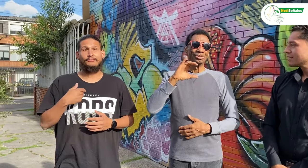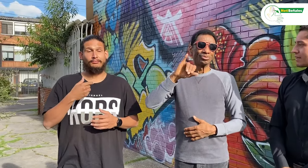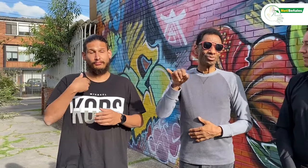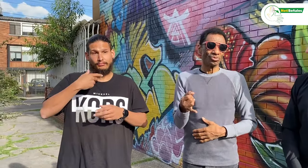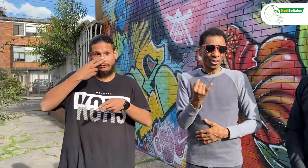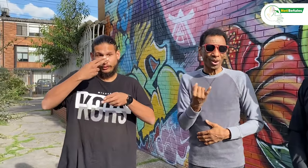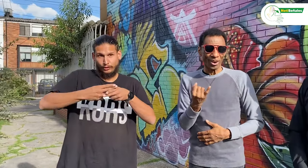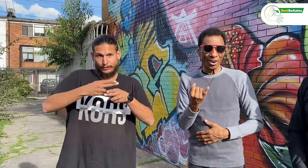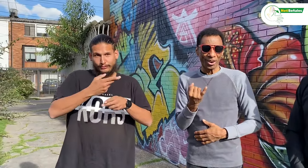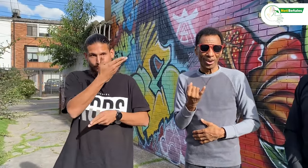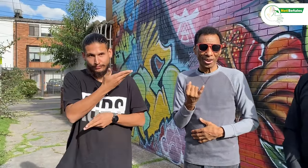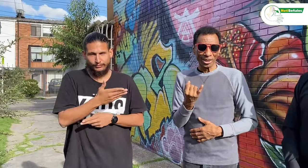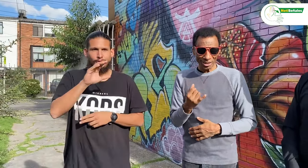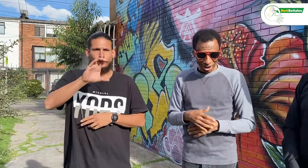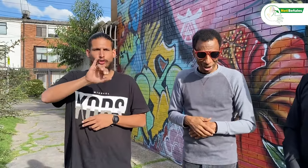Mi nombre es CJ Jones.